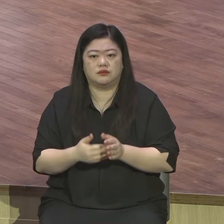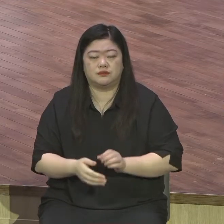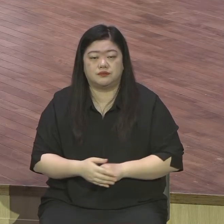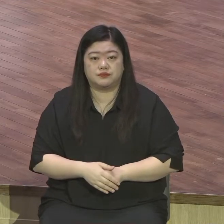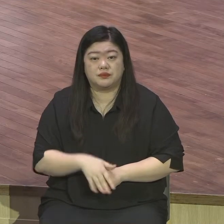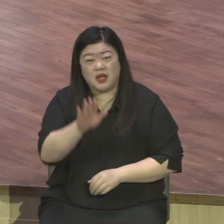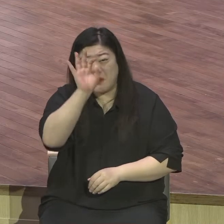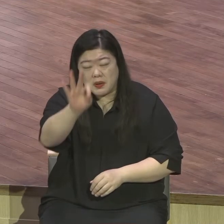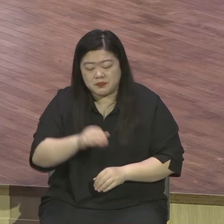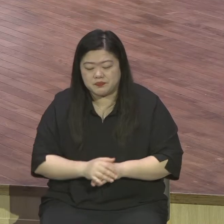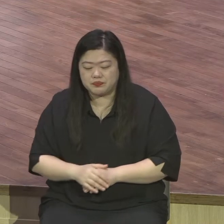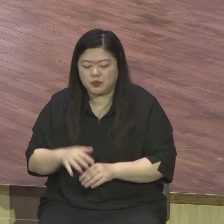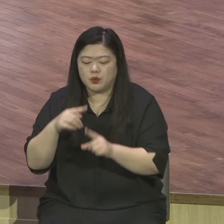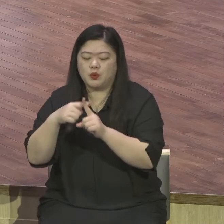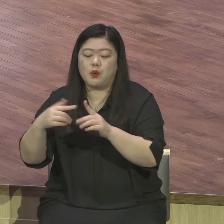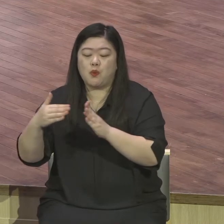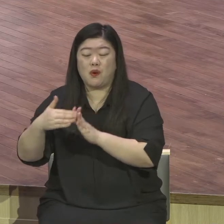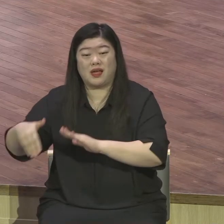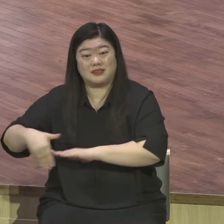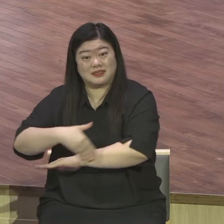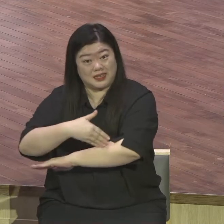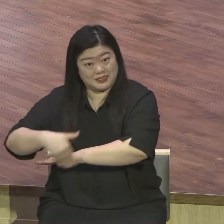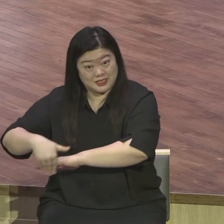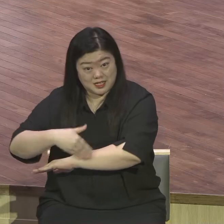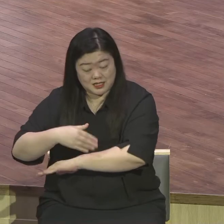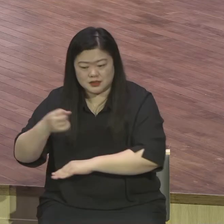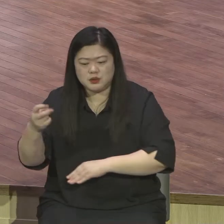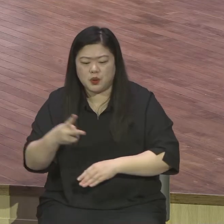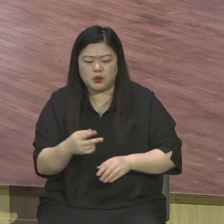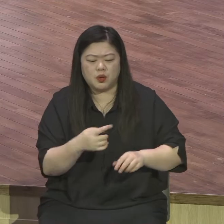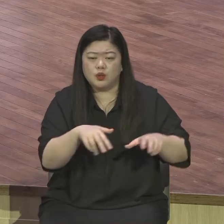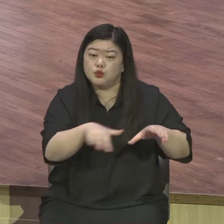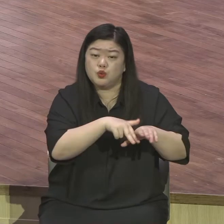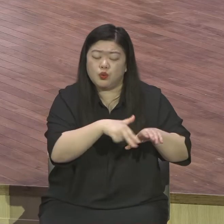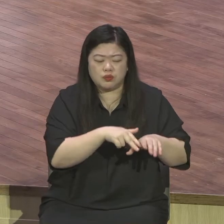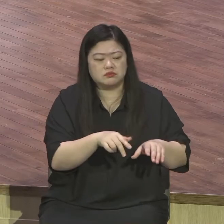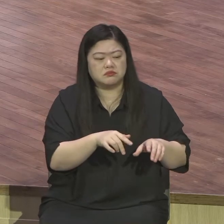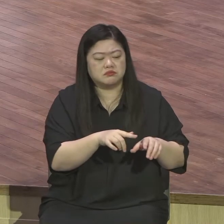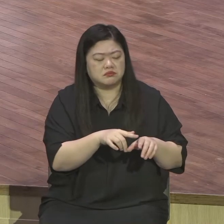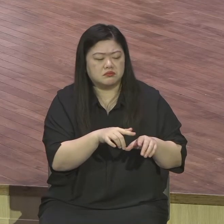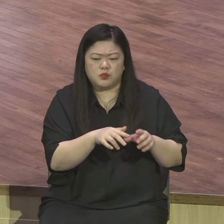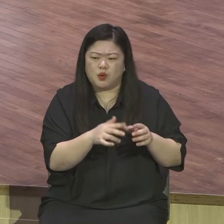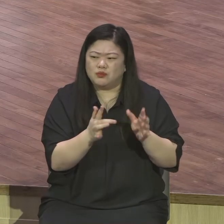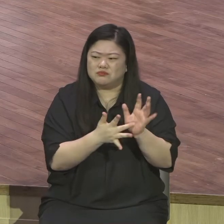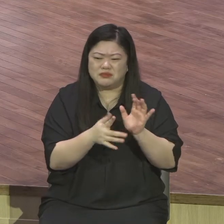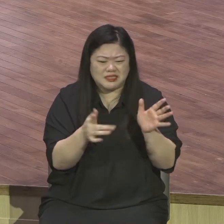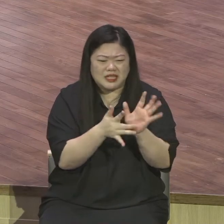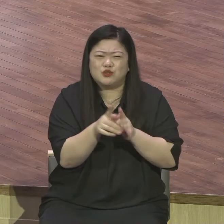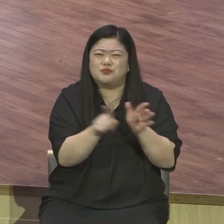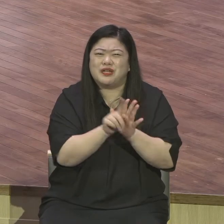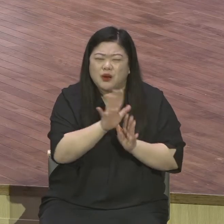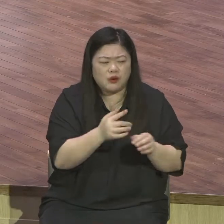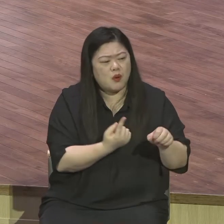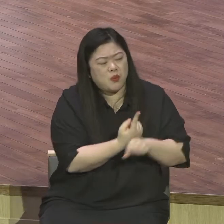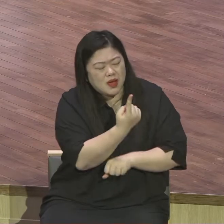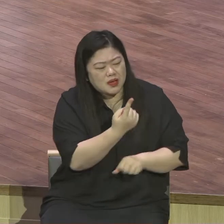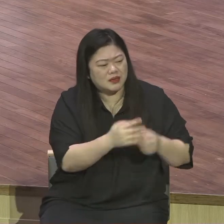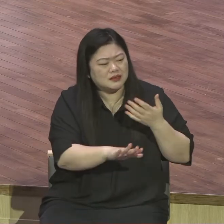우리보다 훨씬 인격도 좋고요 우리보다 훨씬 정직하고 똑똑하고 착한 사람 더 많아요